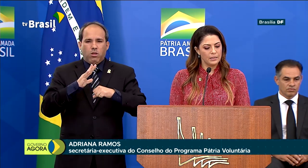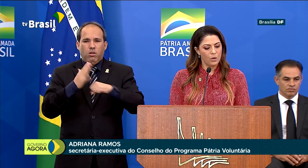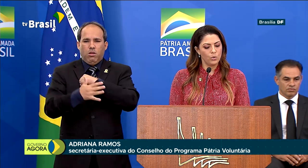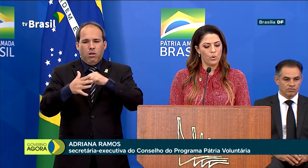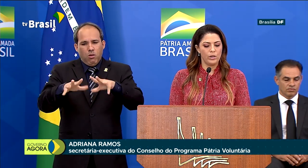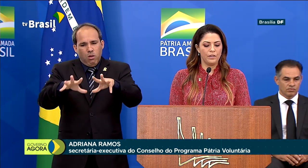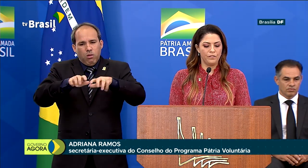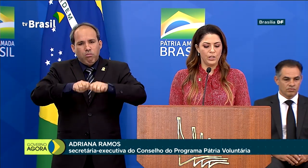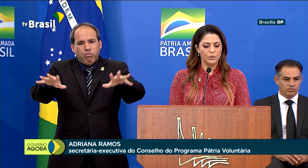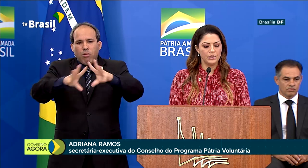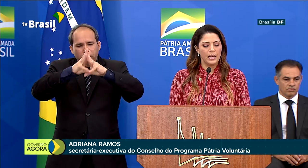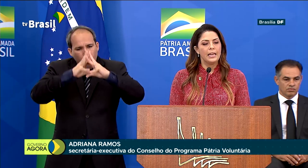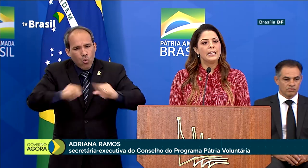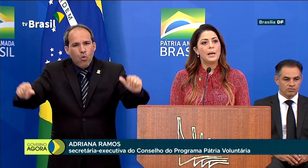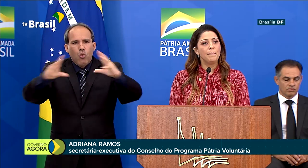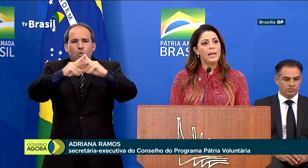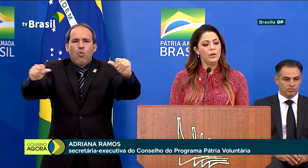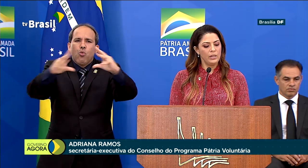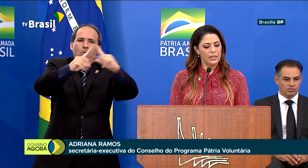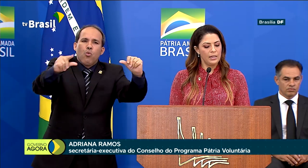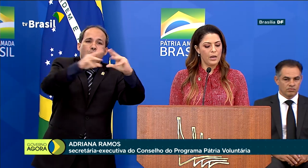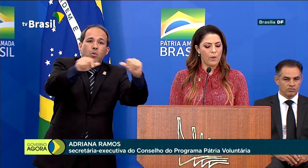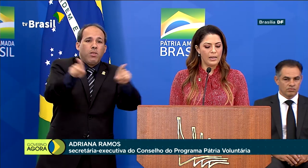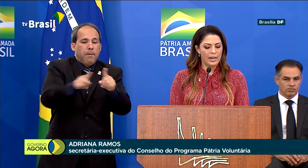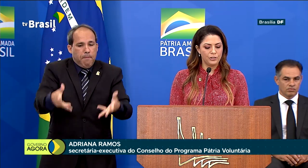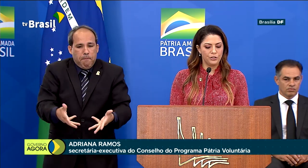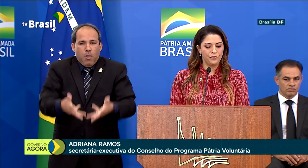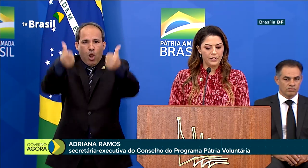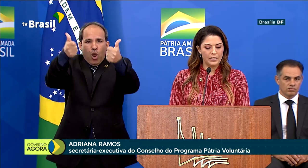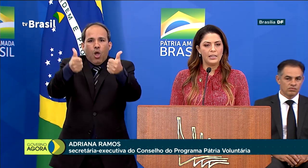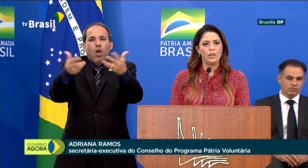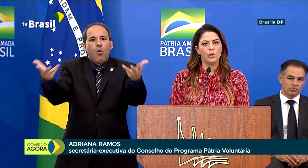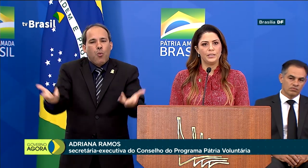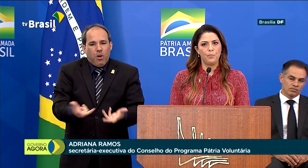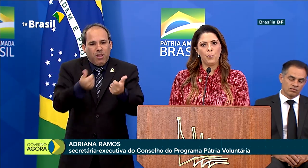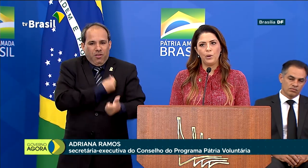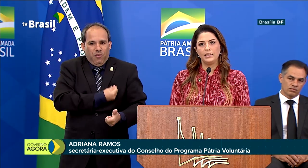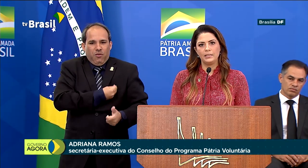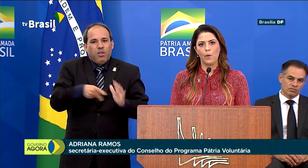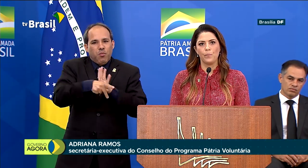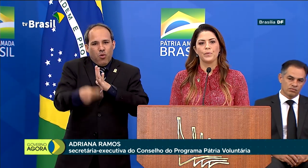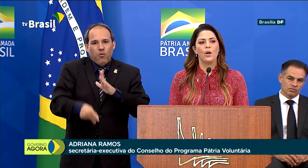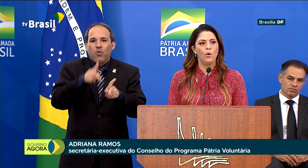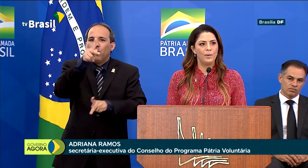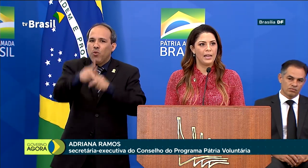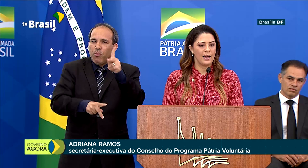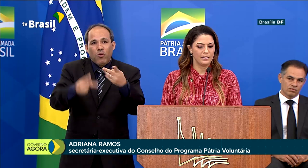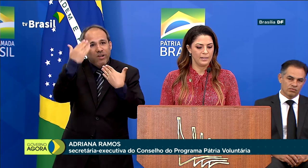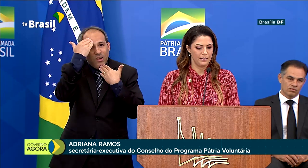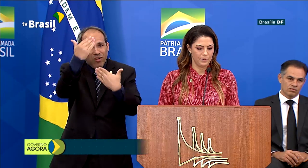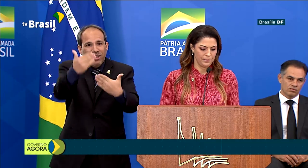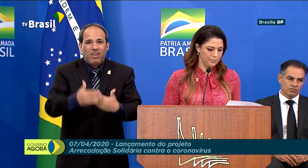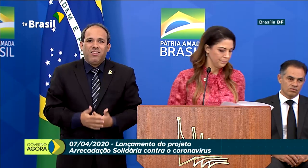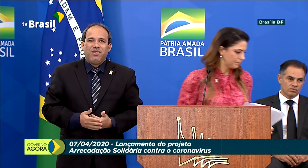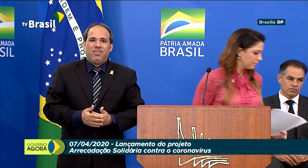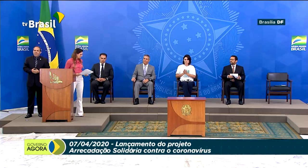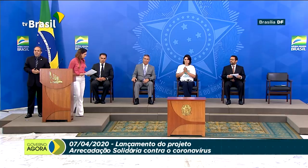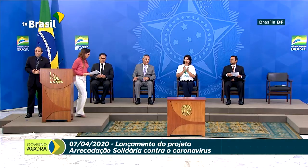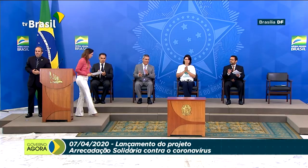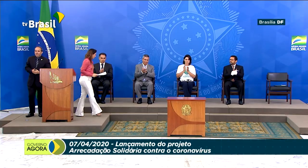propagação do coronavírus e na melhoria da qualidade de vida da nossa população. Obrigada.